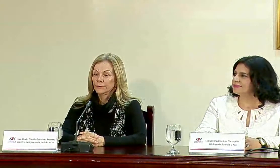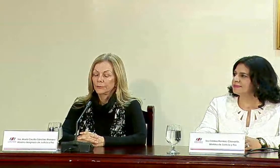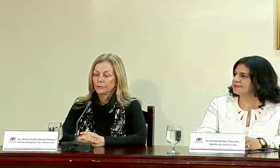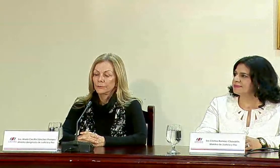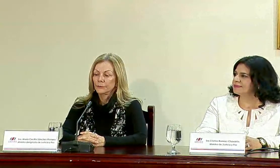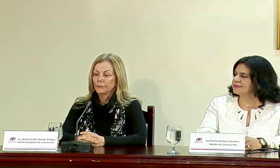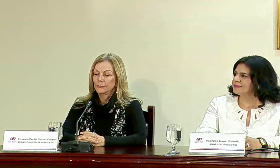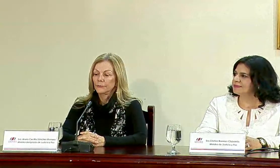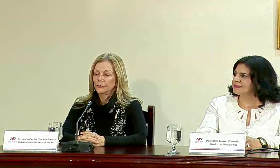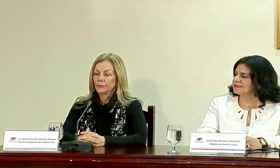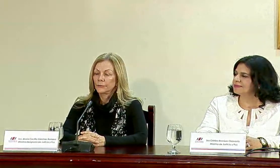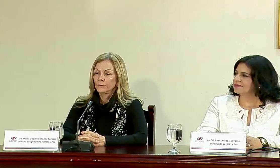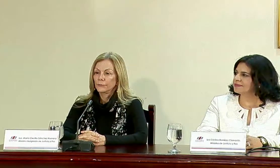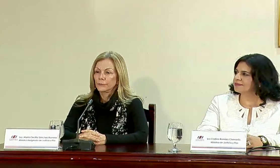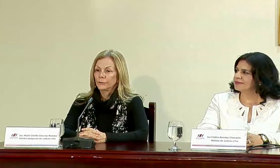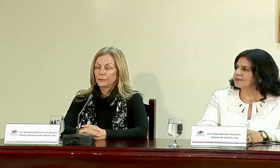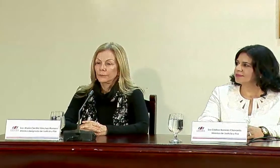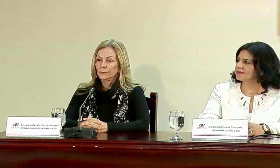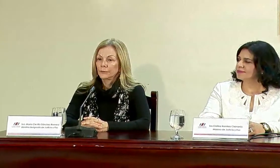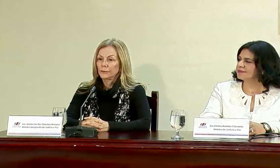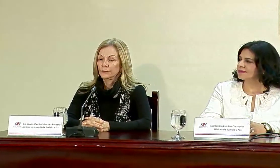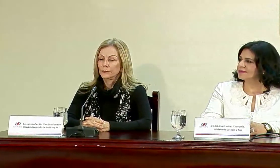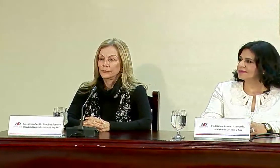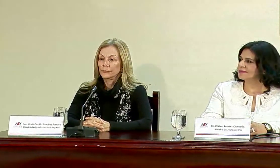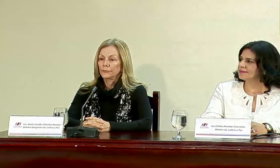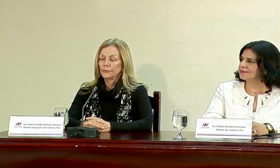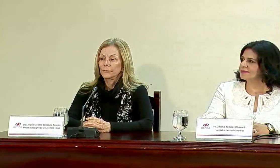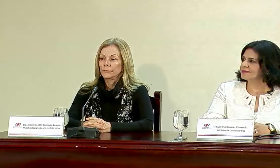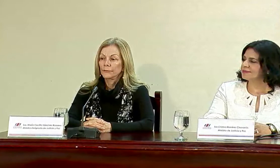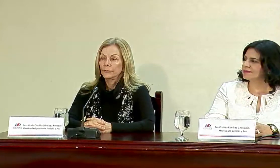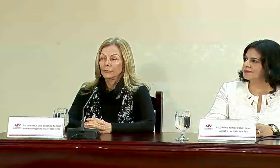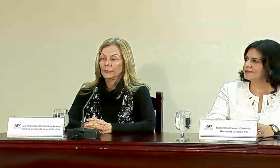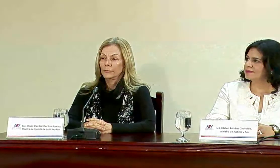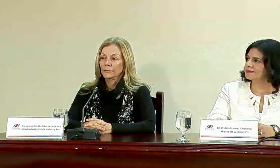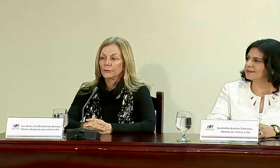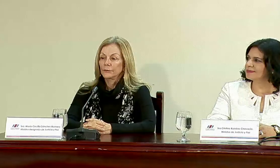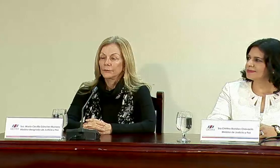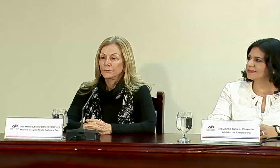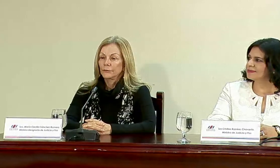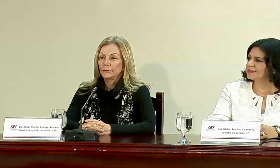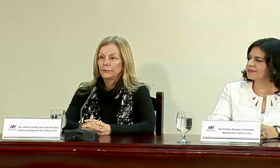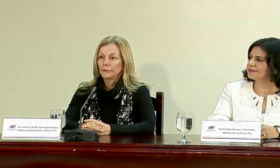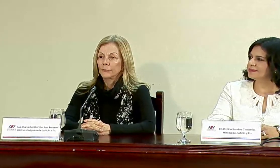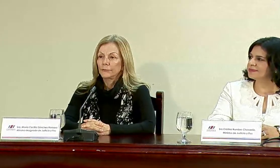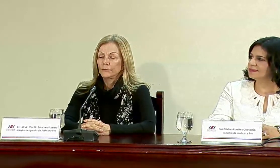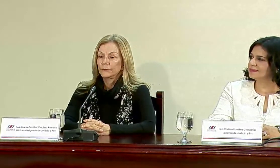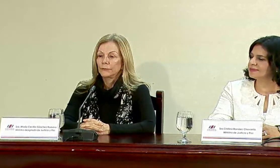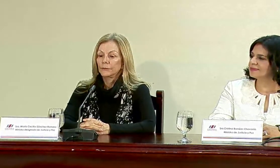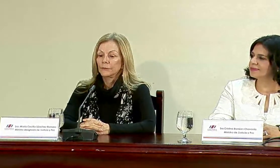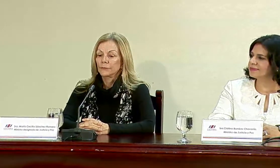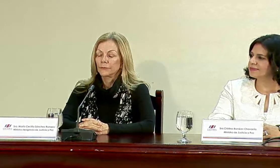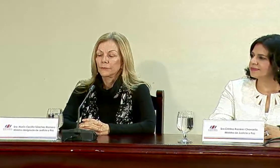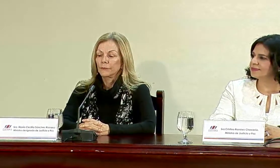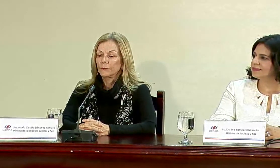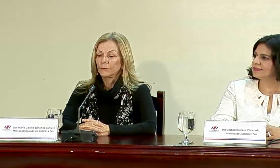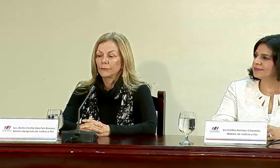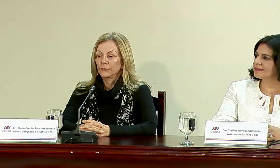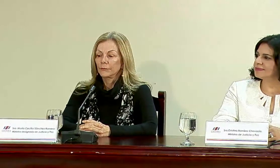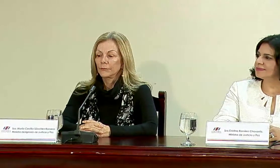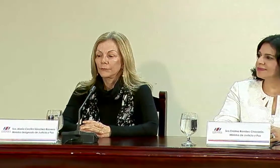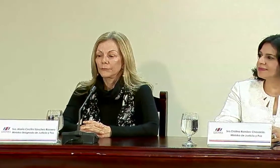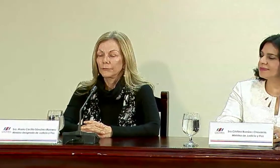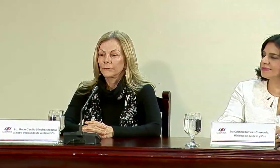reconocida y prestigiosa en temas de reforma procesal penal, sistemas de información jurídica, derechos humanos,